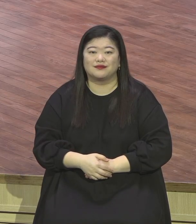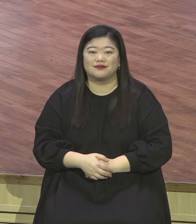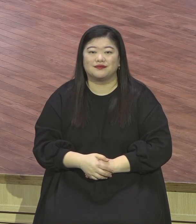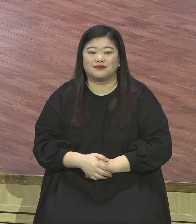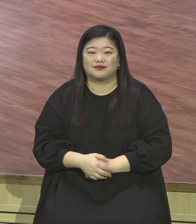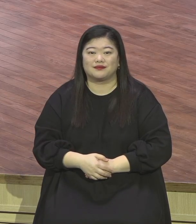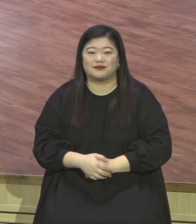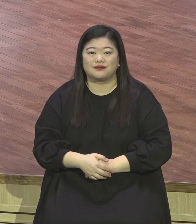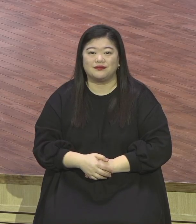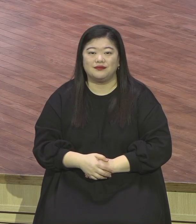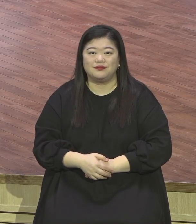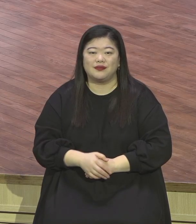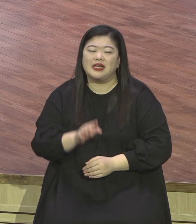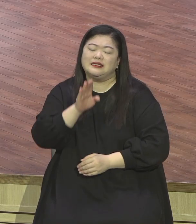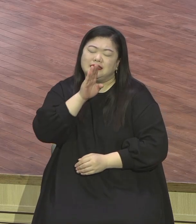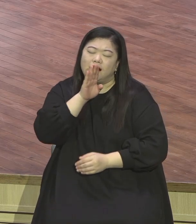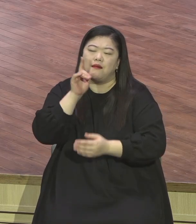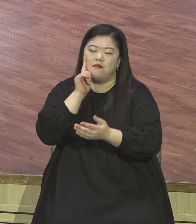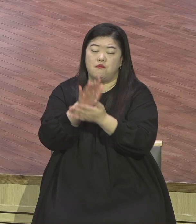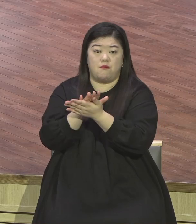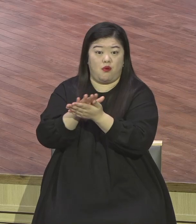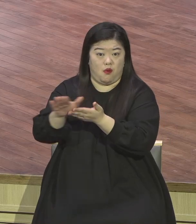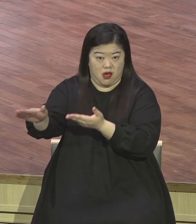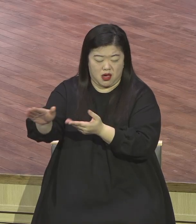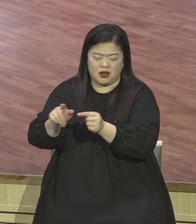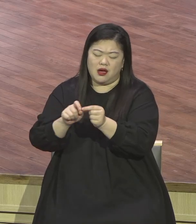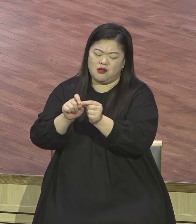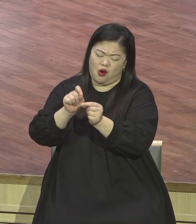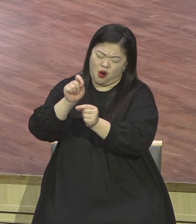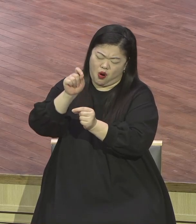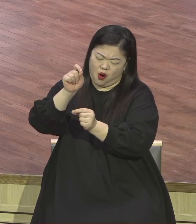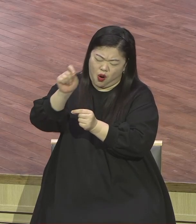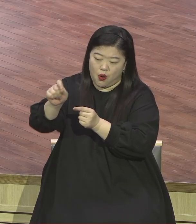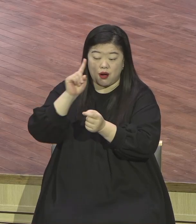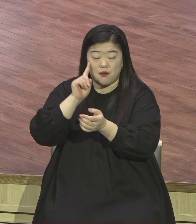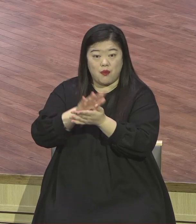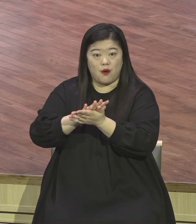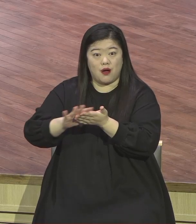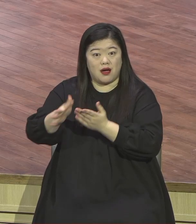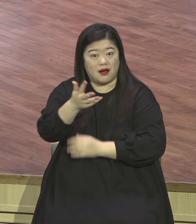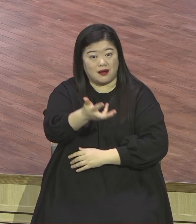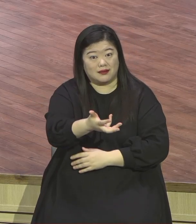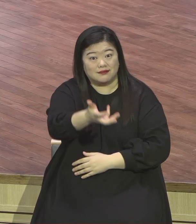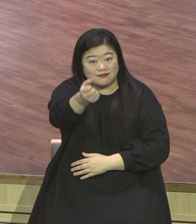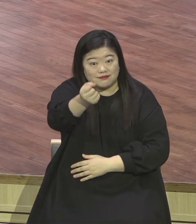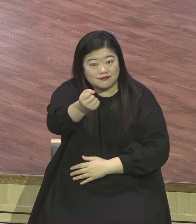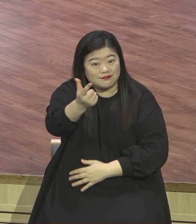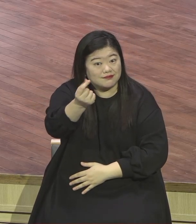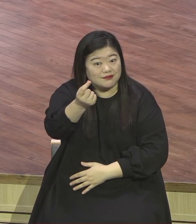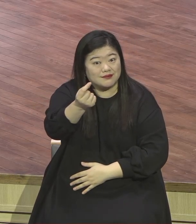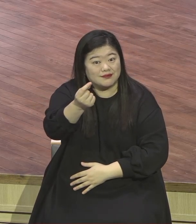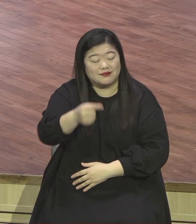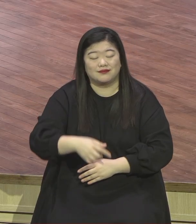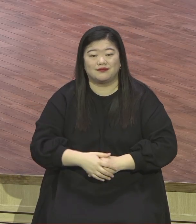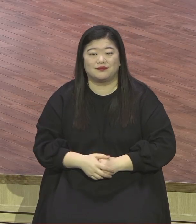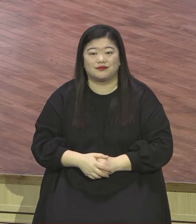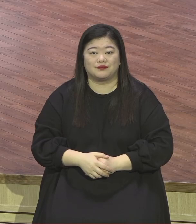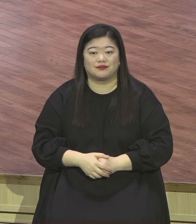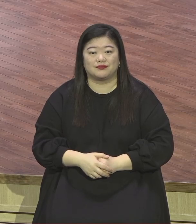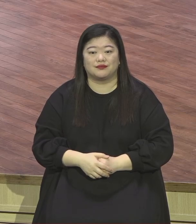영원한 평화가 있을 것이다 라고 말씀하고 있습니다 그리고 이어서 철절말씀의 마지막 부분이